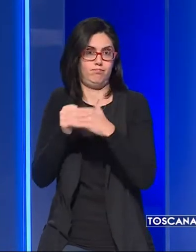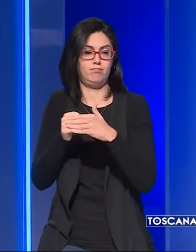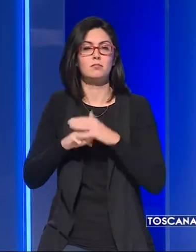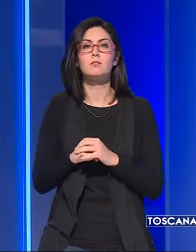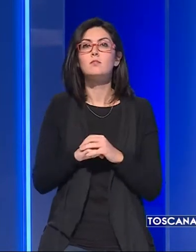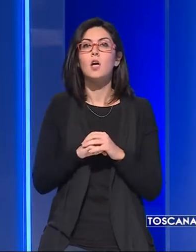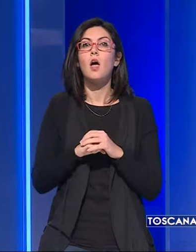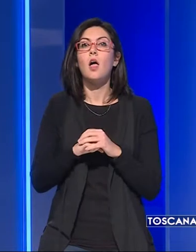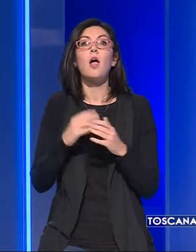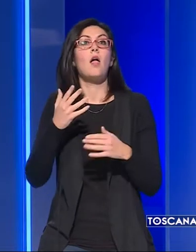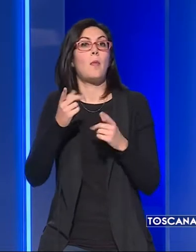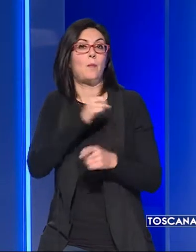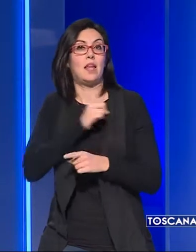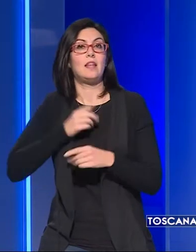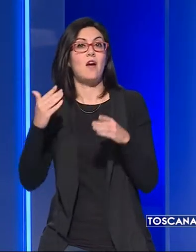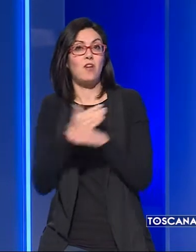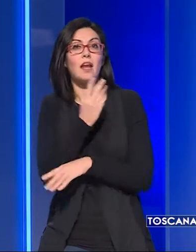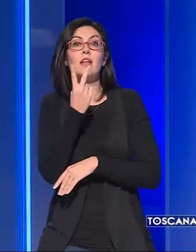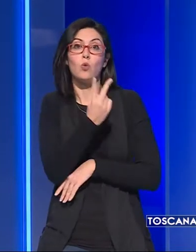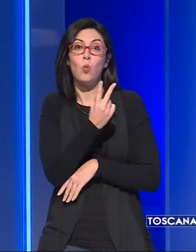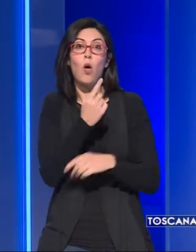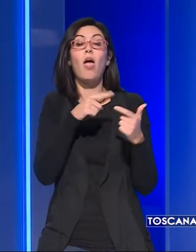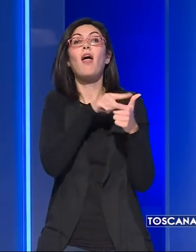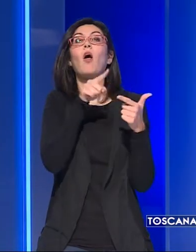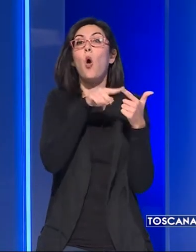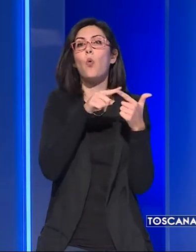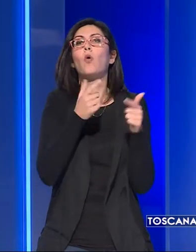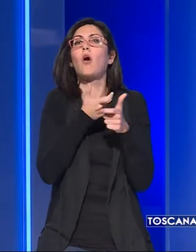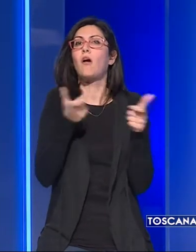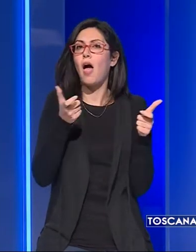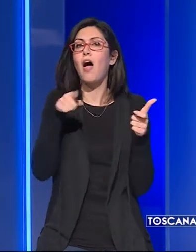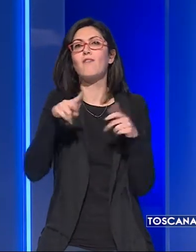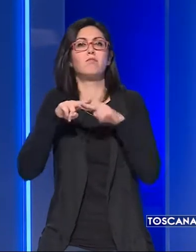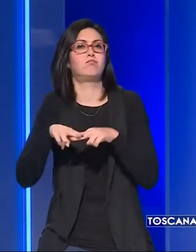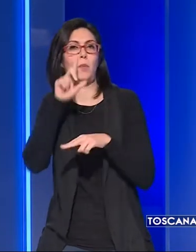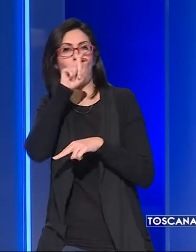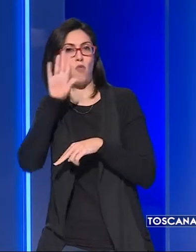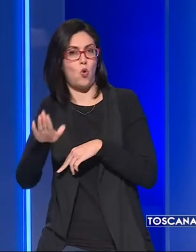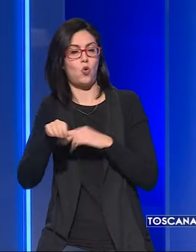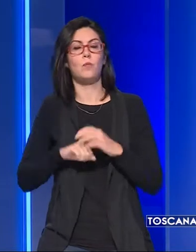dei militari feriti, di cui uno in maniera grave, sono a distanza a Livorno.